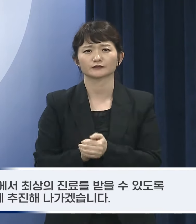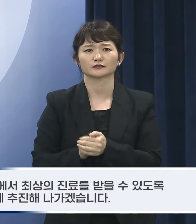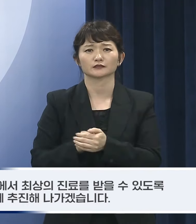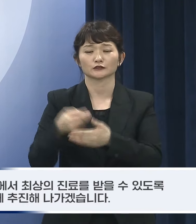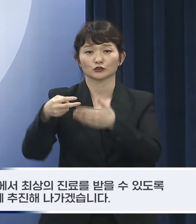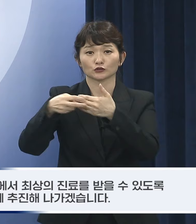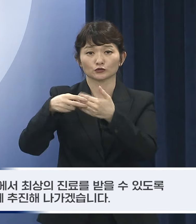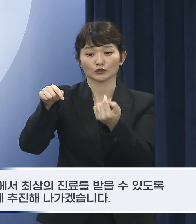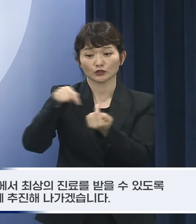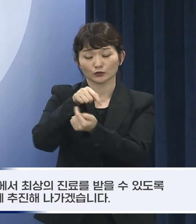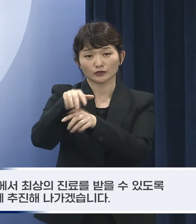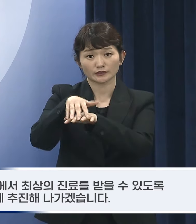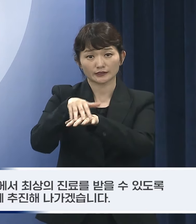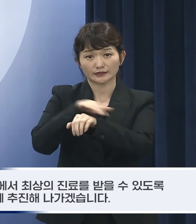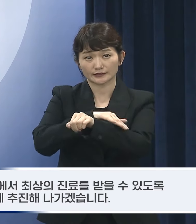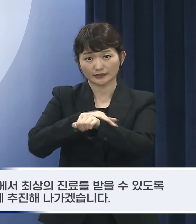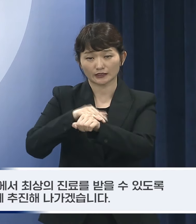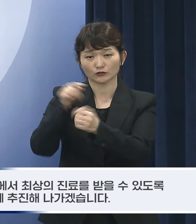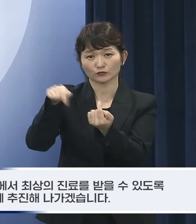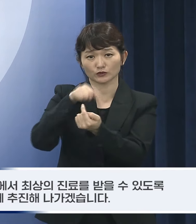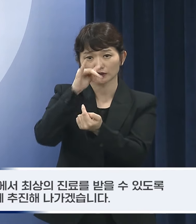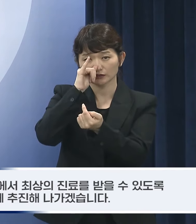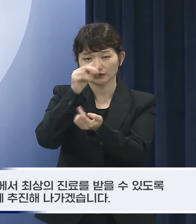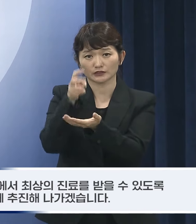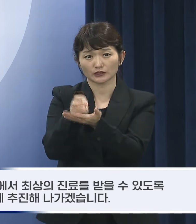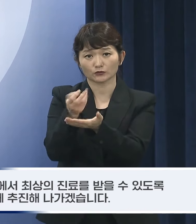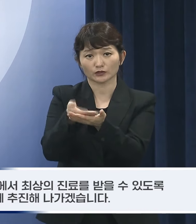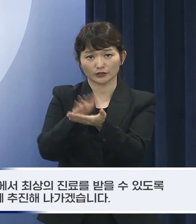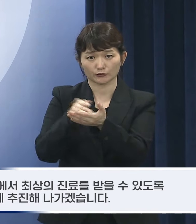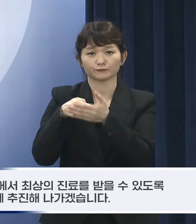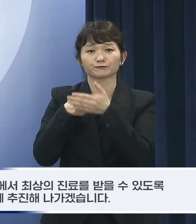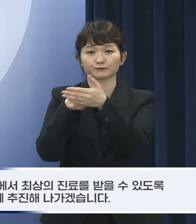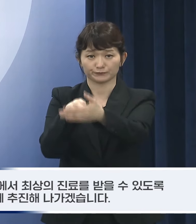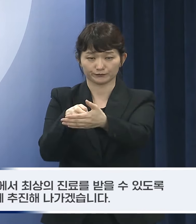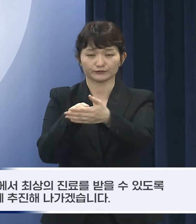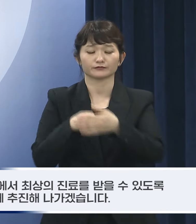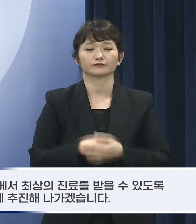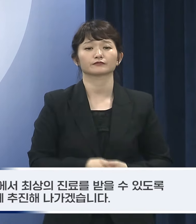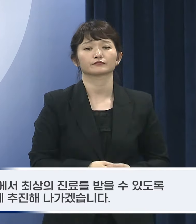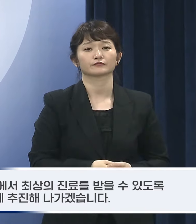체계를 정상화하는 제도 개혁도 함께 추진해 나가겠습니다.